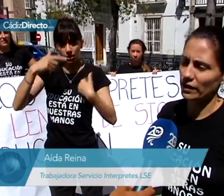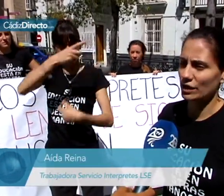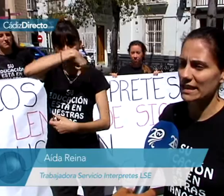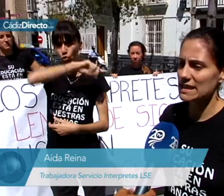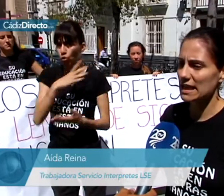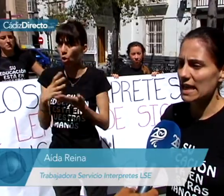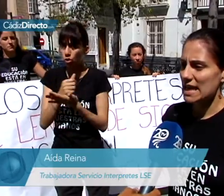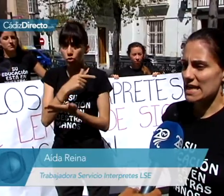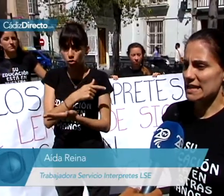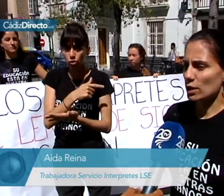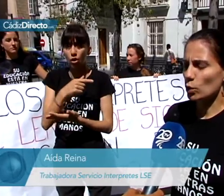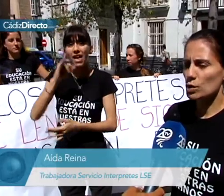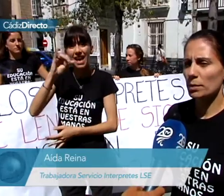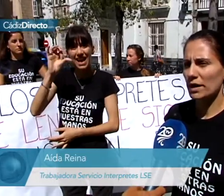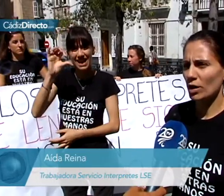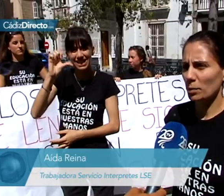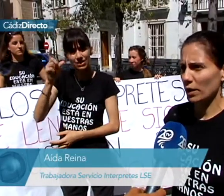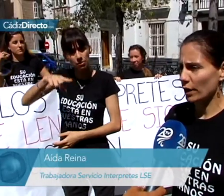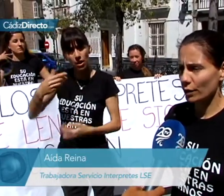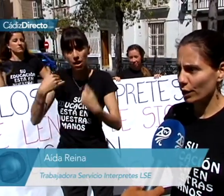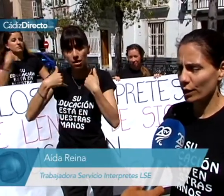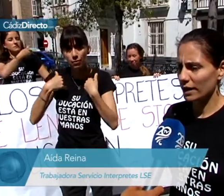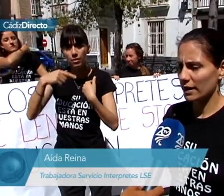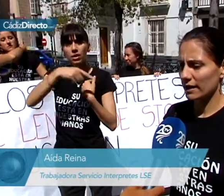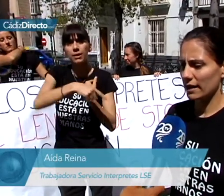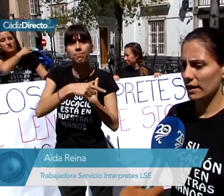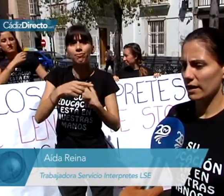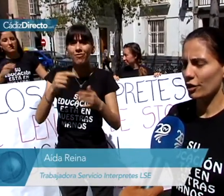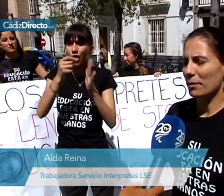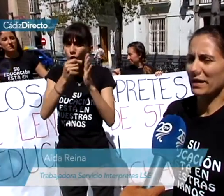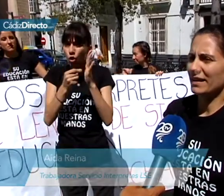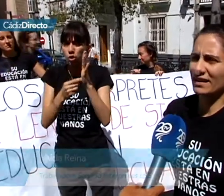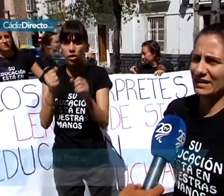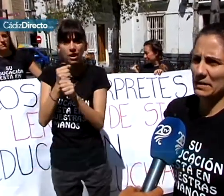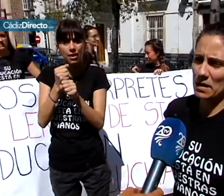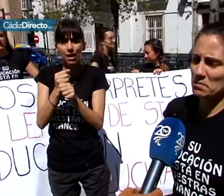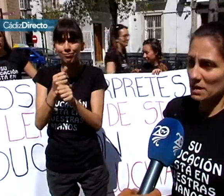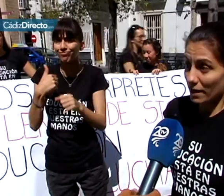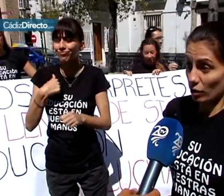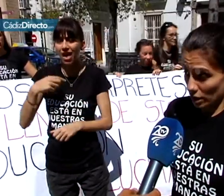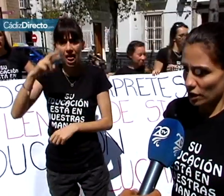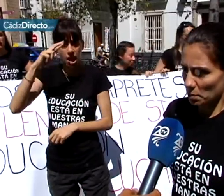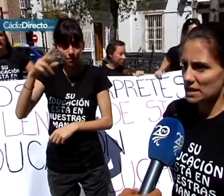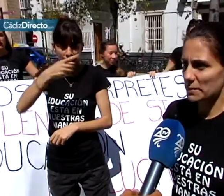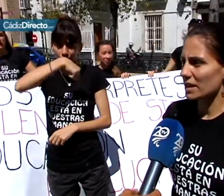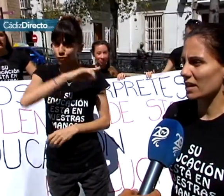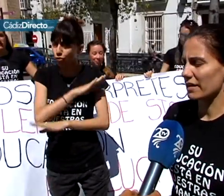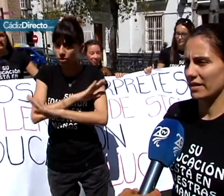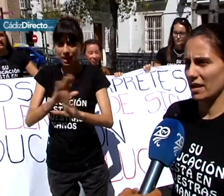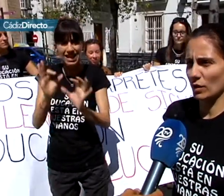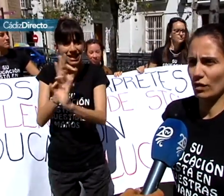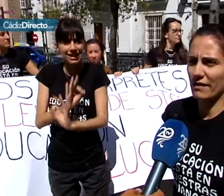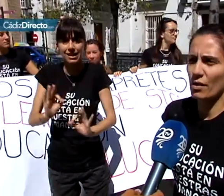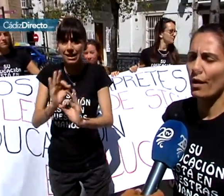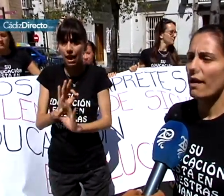que los gestiona el ICE. Y en ese concurso público los piegos de condiciones no respetan ni las más mínimas condiciones precisamente de